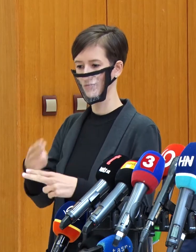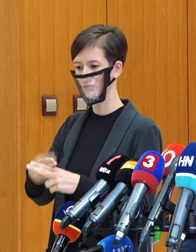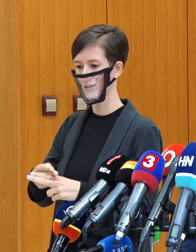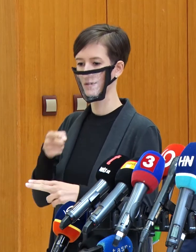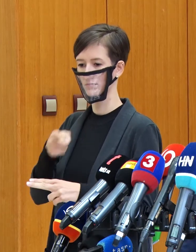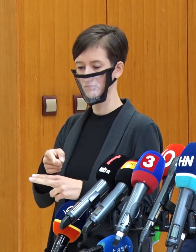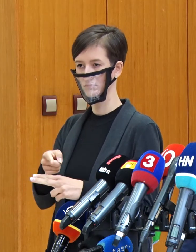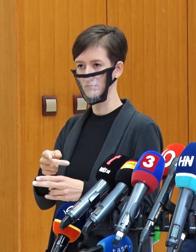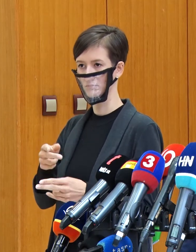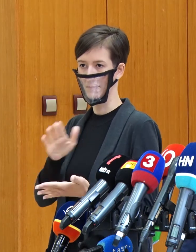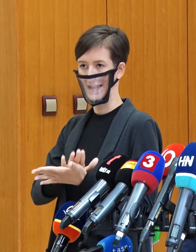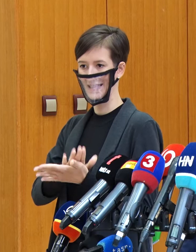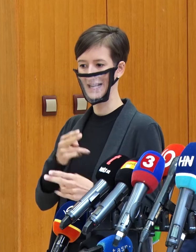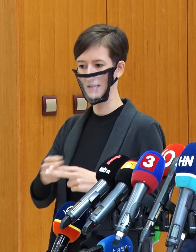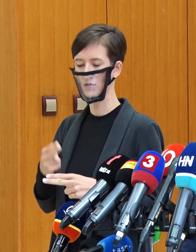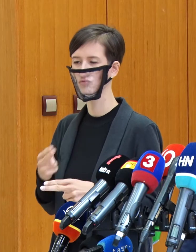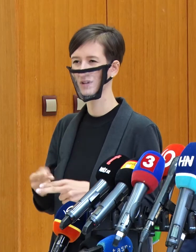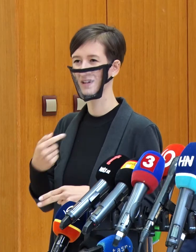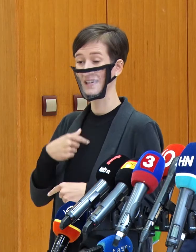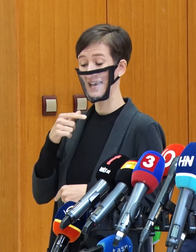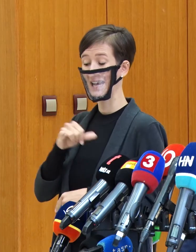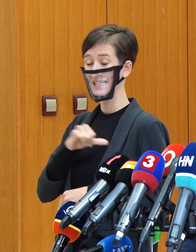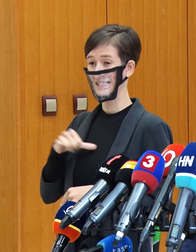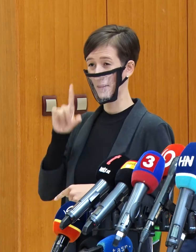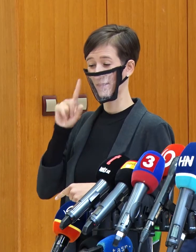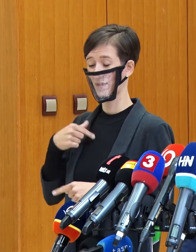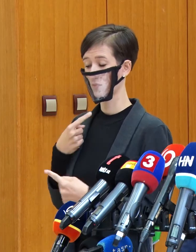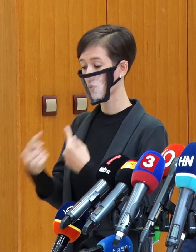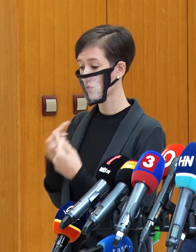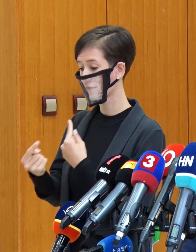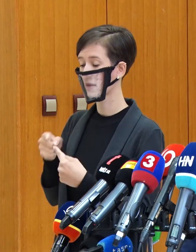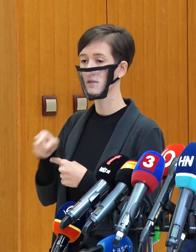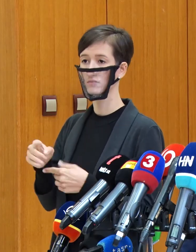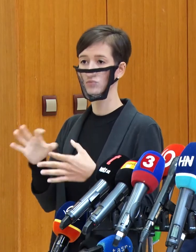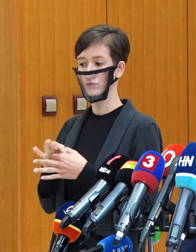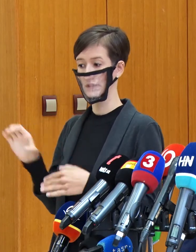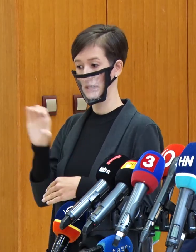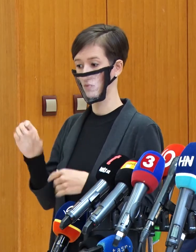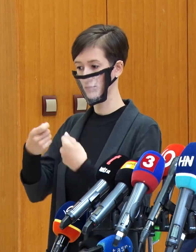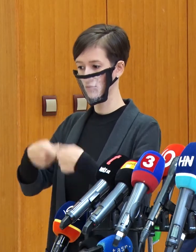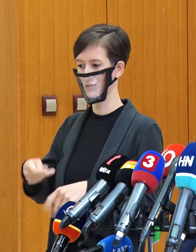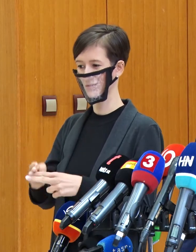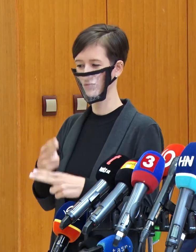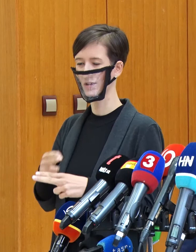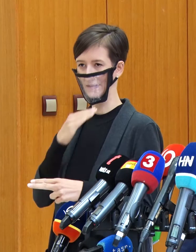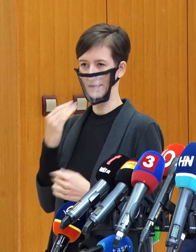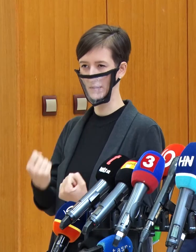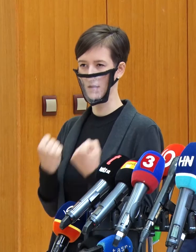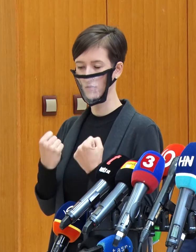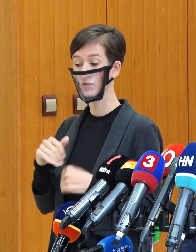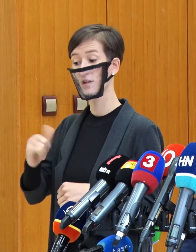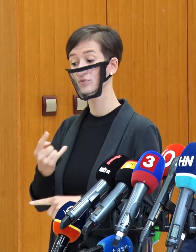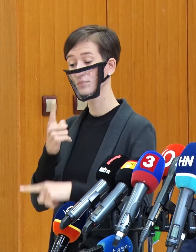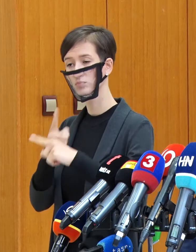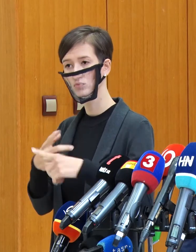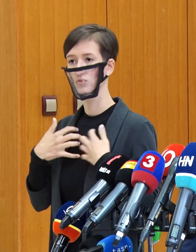aj z vlastnej skúsenosti viem, ako ťažké sú rokovania v normálnych časoch, bez takejto krízy, ale